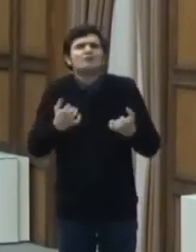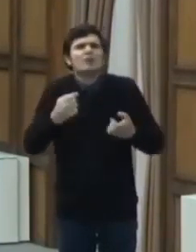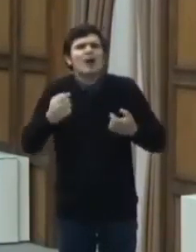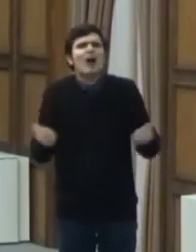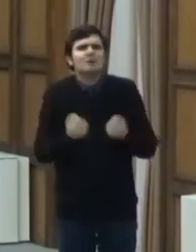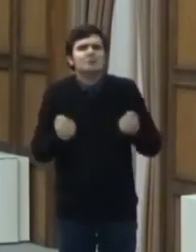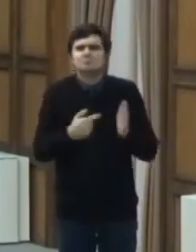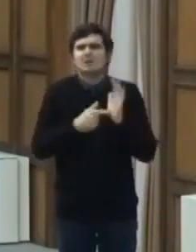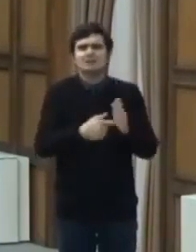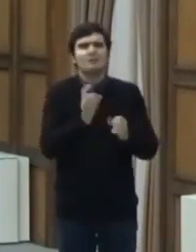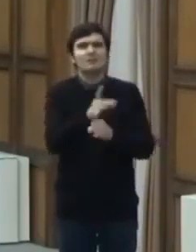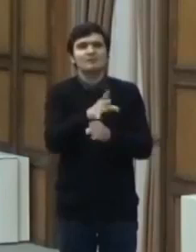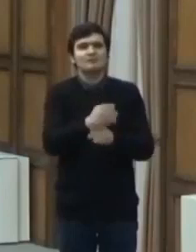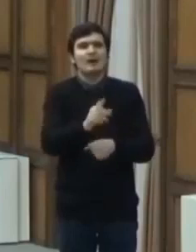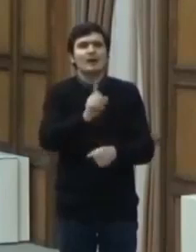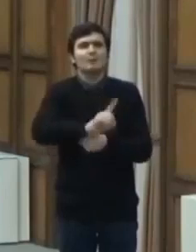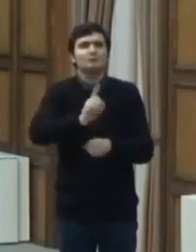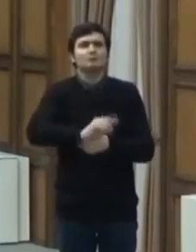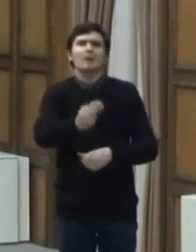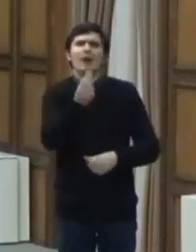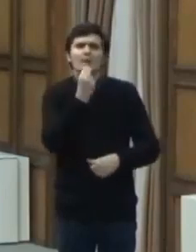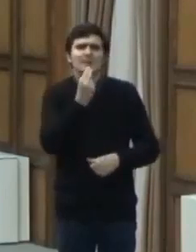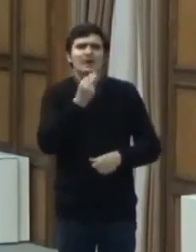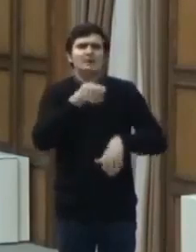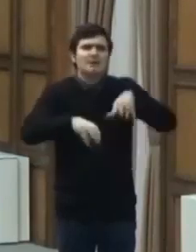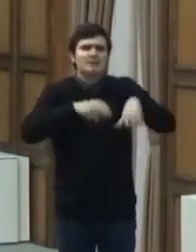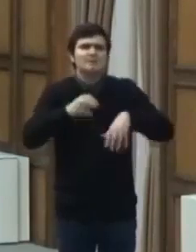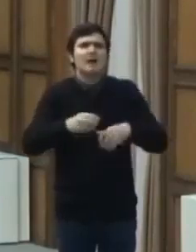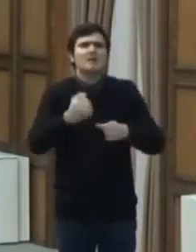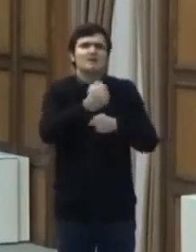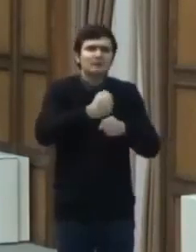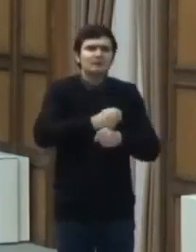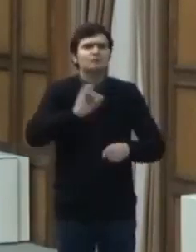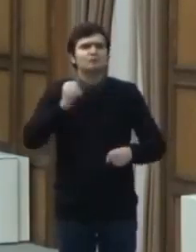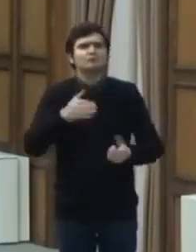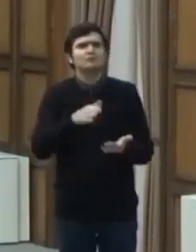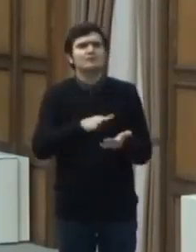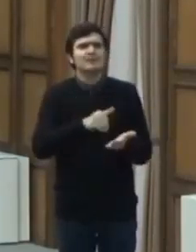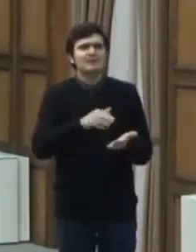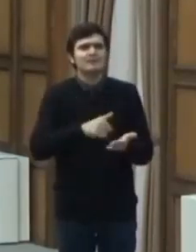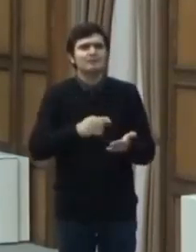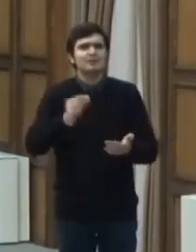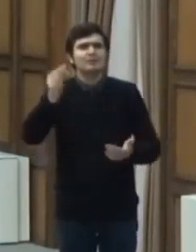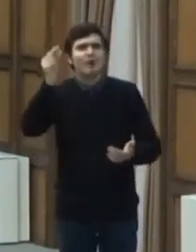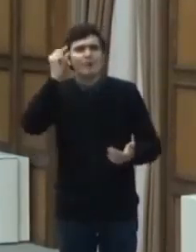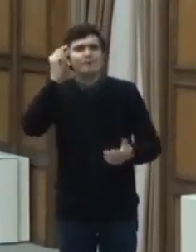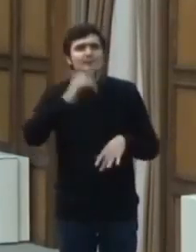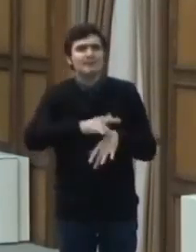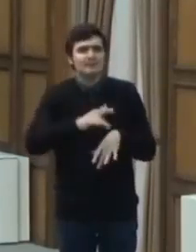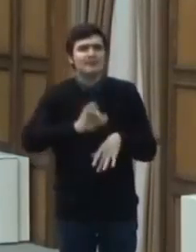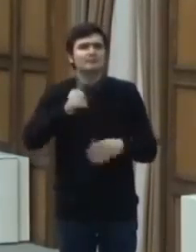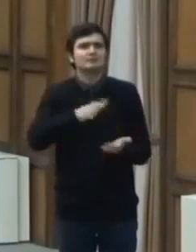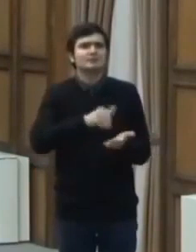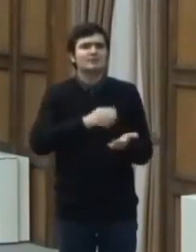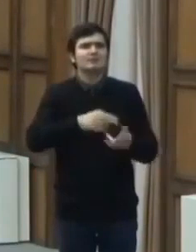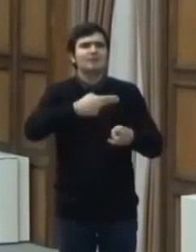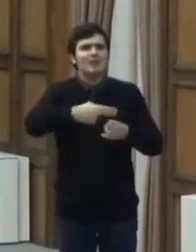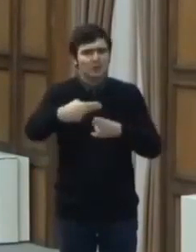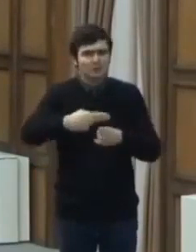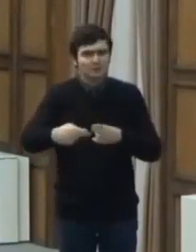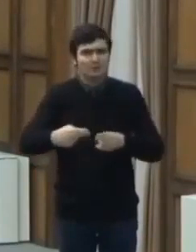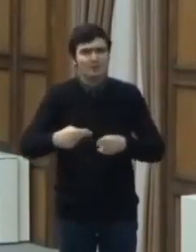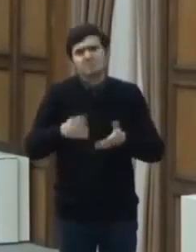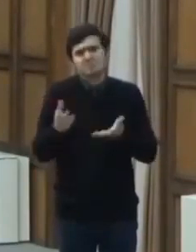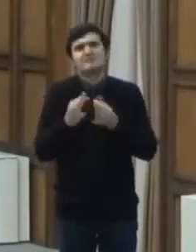Vânzarea produselor alimentare, veterinare, farmaceuci, și a produselor și serviciilor de optica medicală, și a serviciilor de curățătorie.